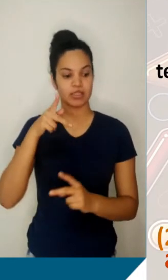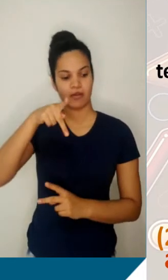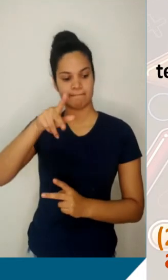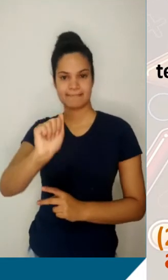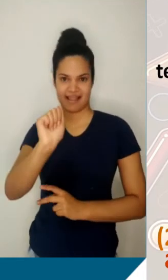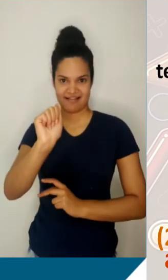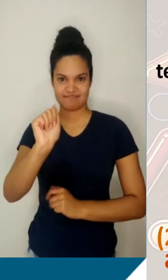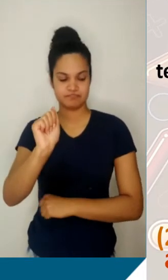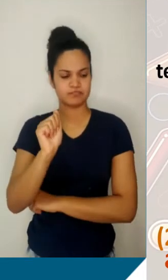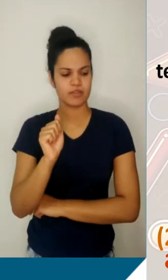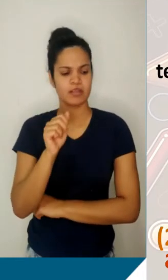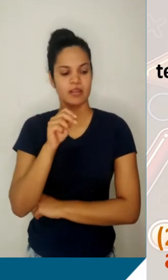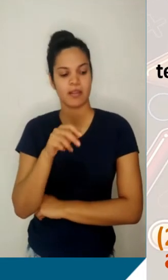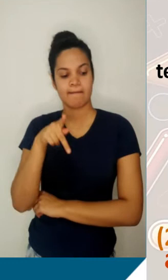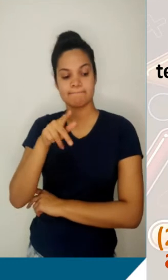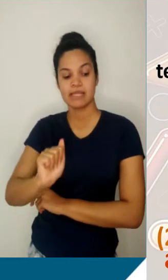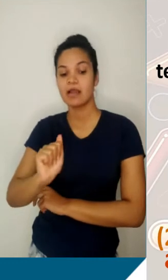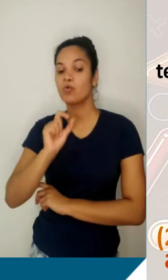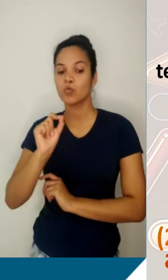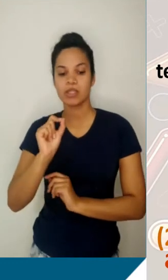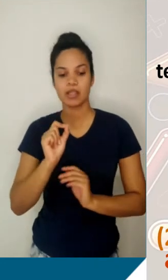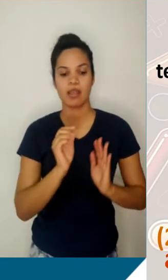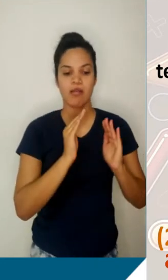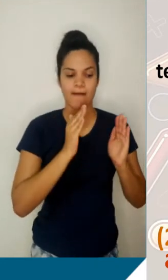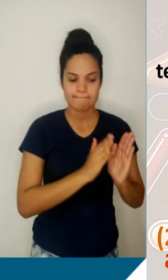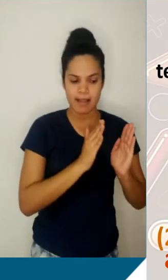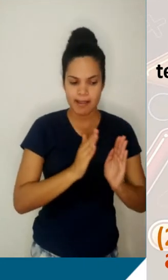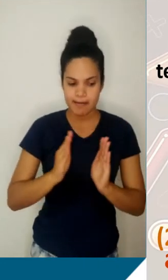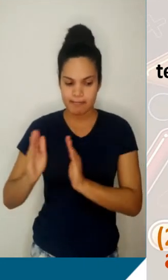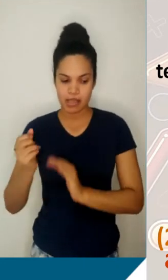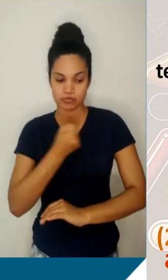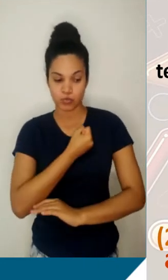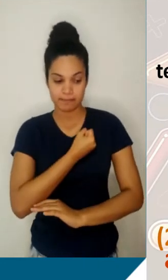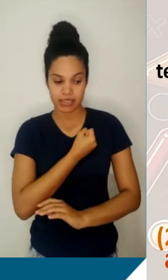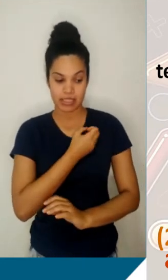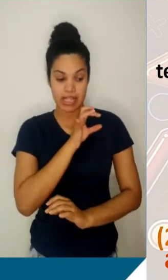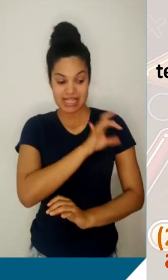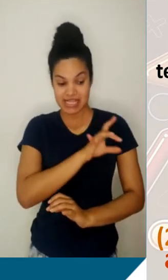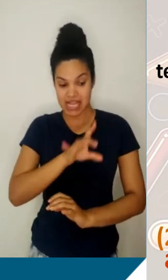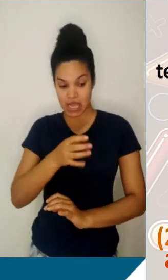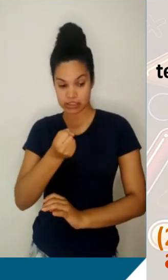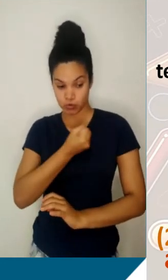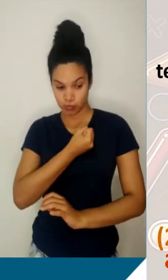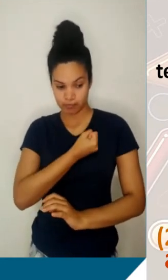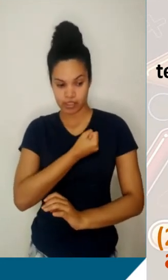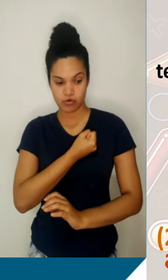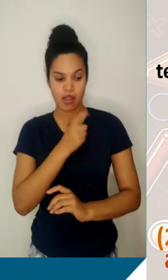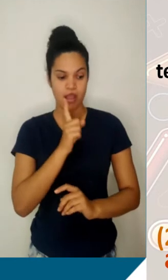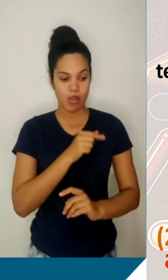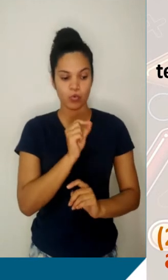Então, uma PA é uma sequência numérica em que cada termo, a partir do segundo, é igual à soma do termo anterior